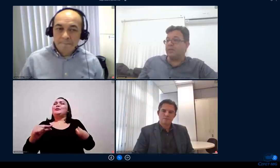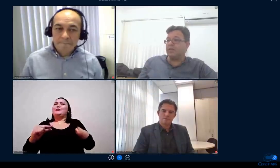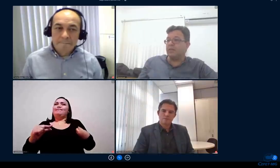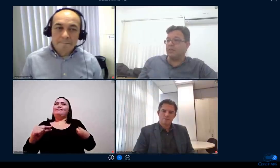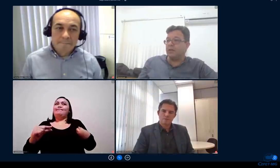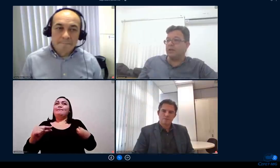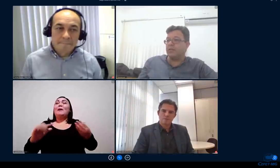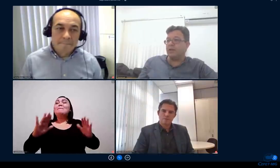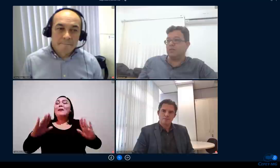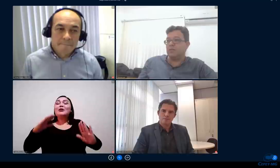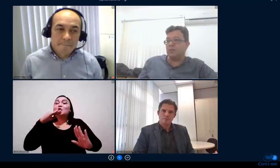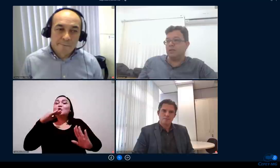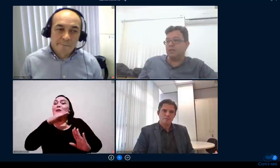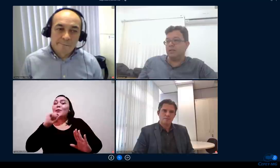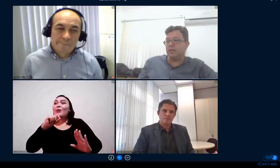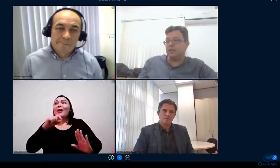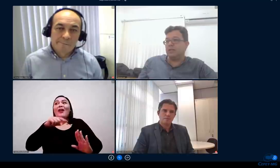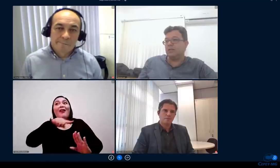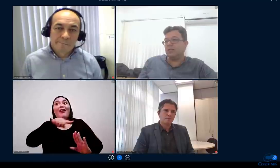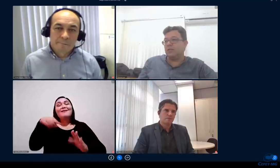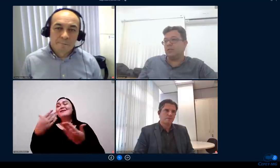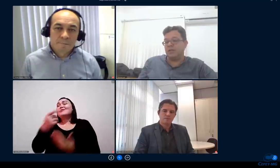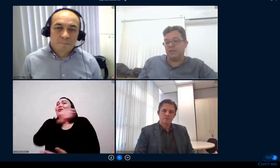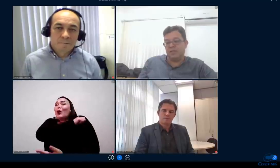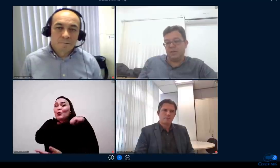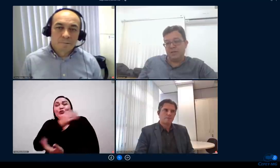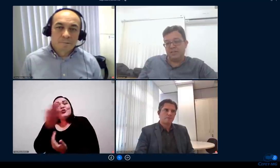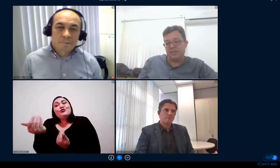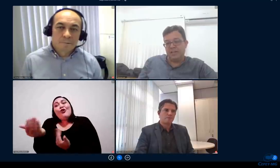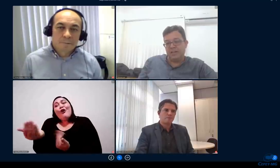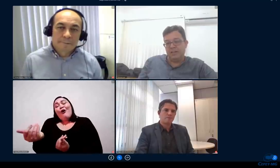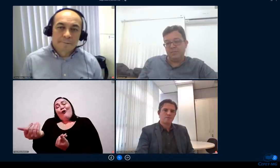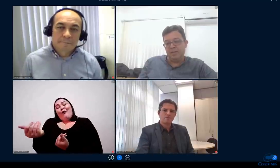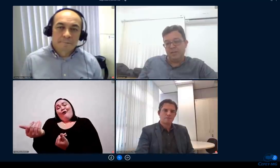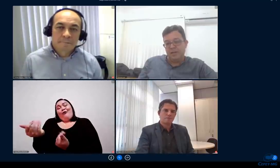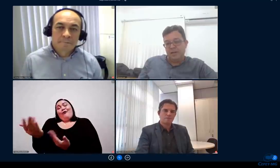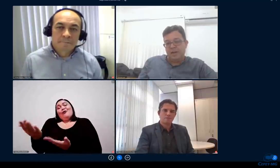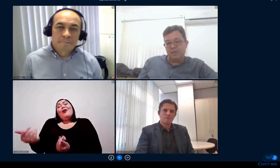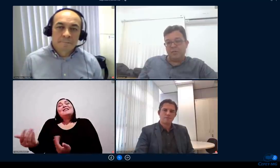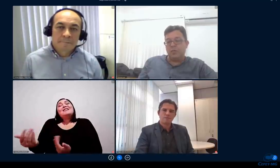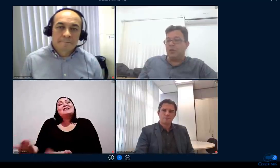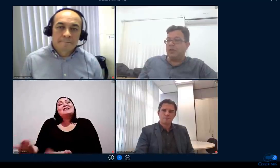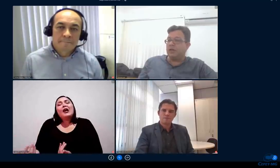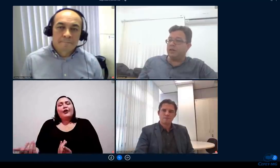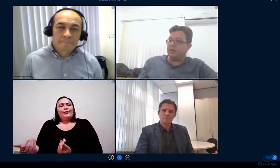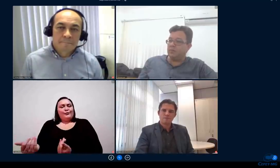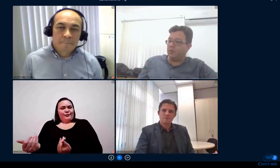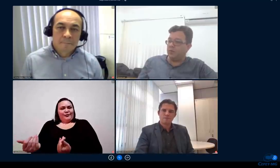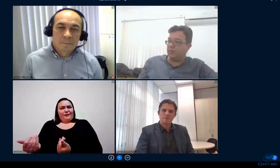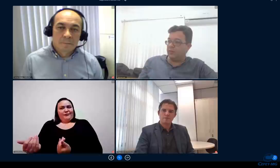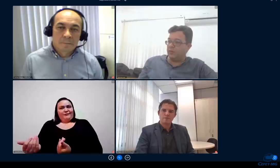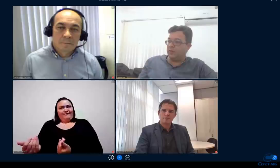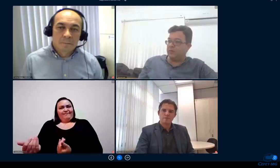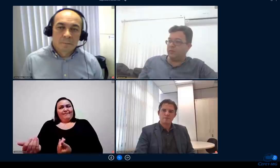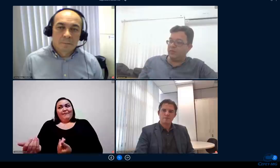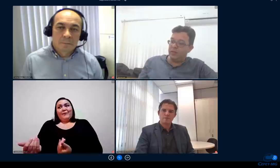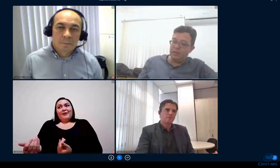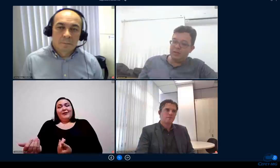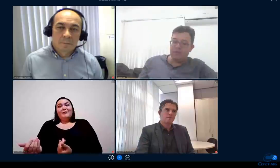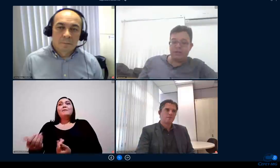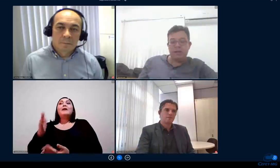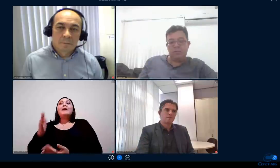jovens né são adolescentes são estudantes e no ensino presencial eles já têm a escolha né do professor